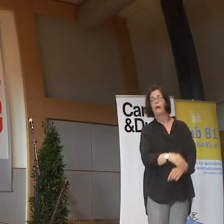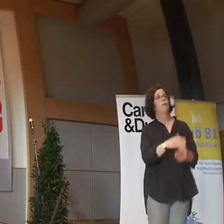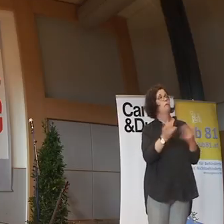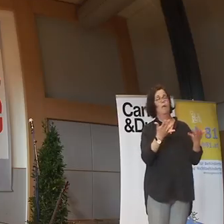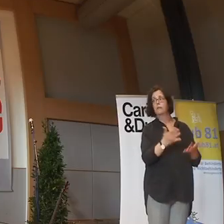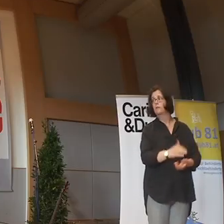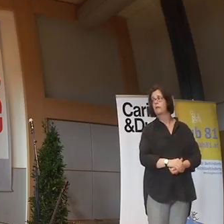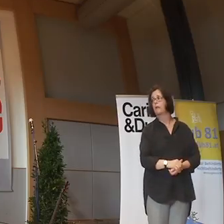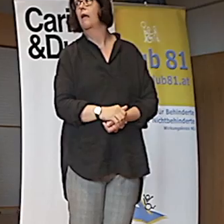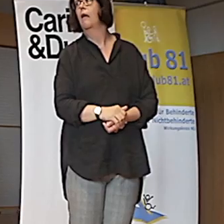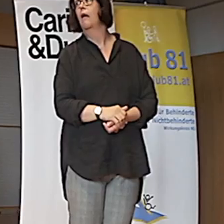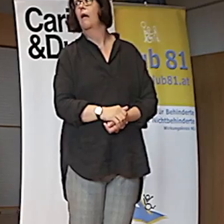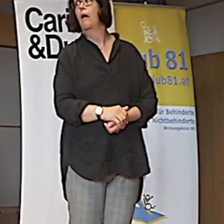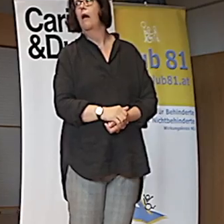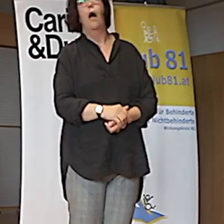folgendes.